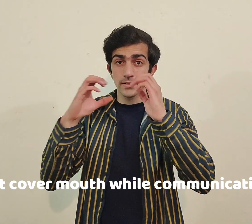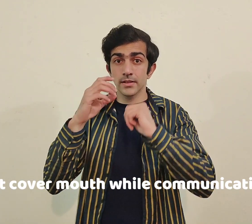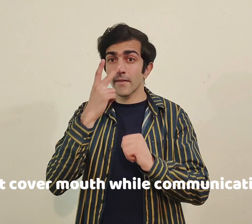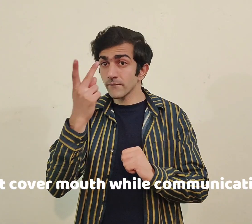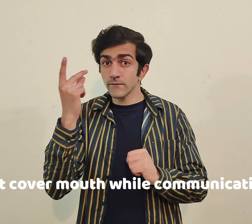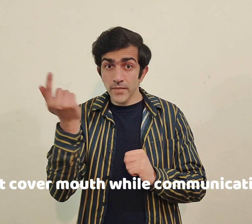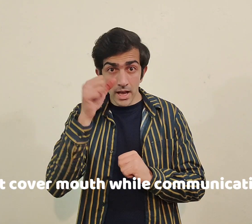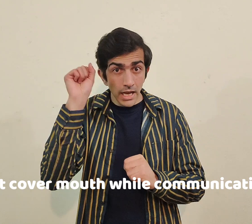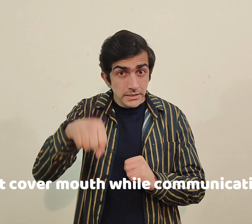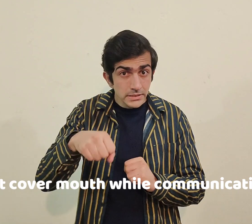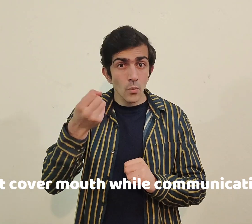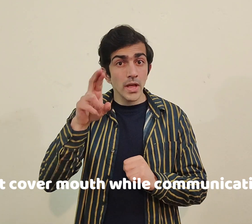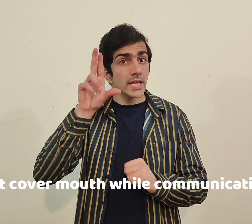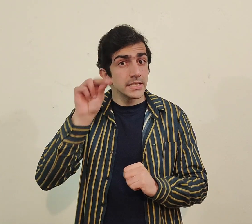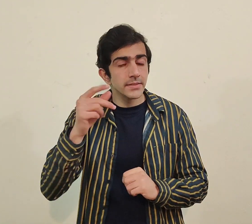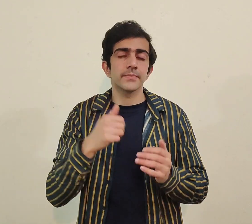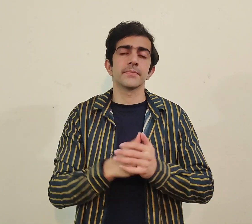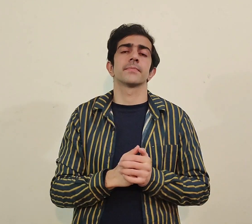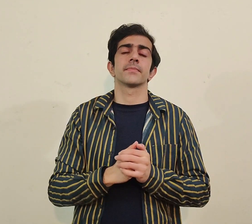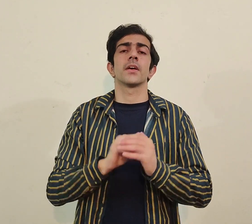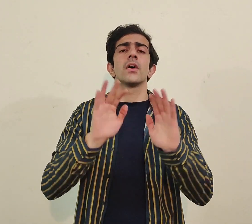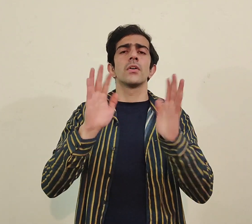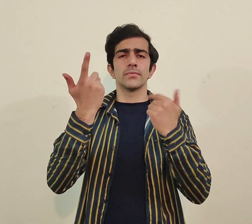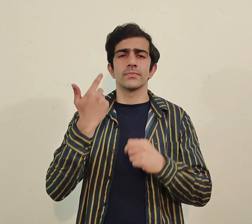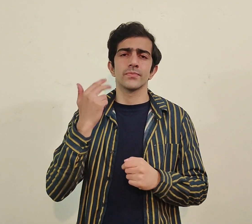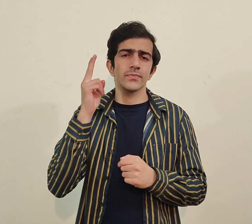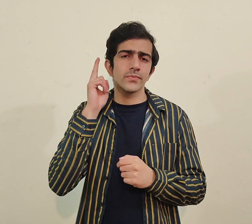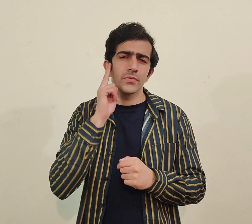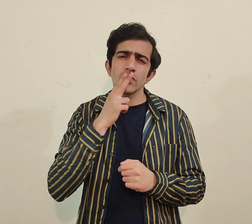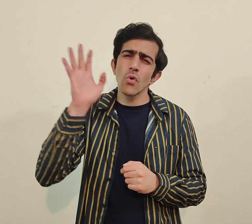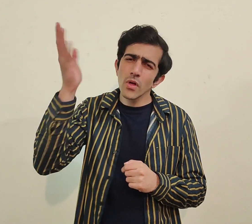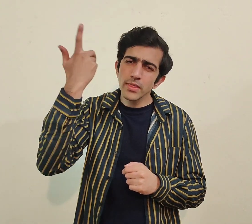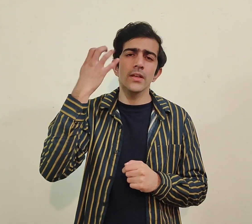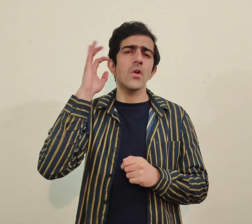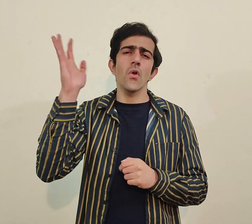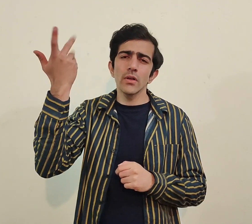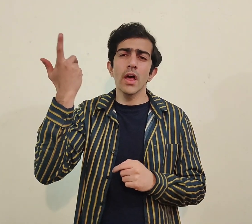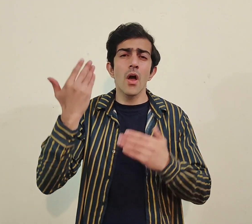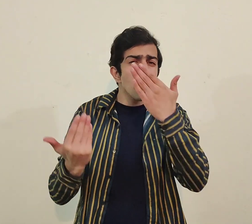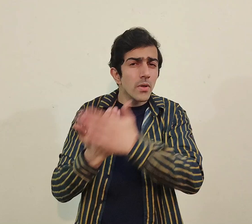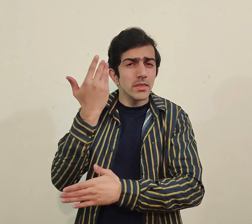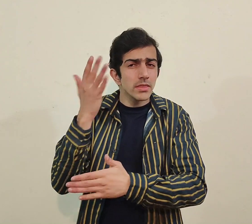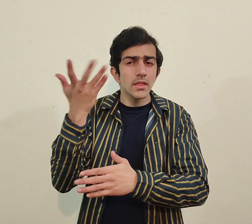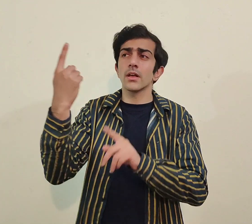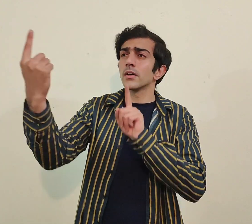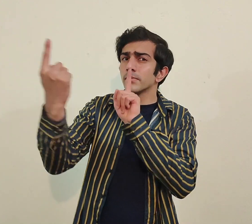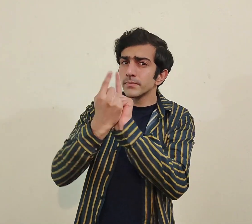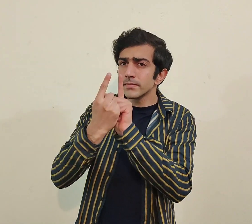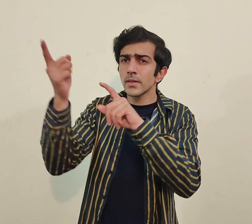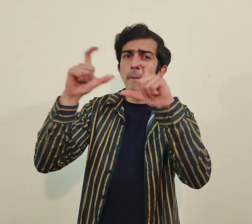cover mouth while communicating کیا communication پروپر ہوتی ہے اور کوئی بھی deaf ہیں اگر فرس ٹائم جو ہے وہ ان